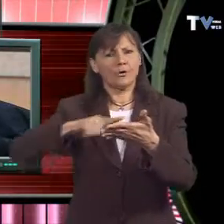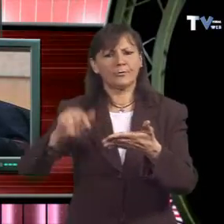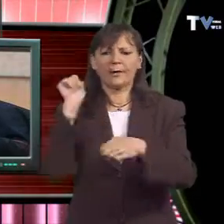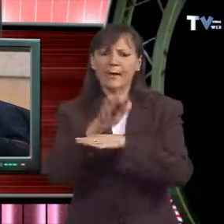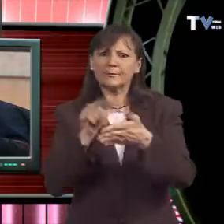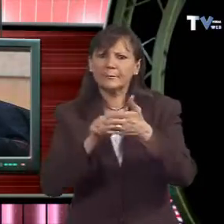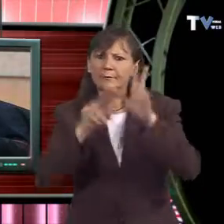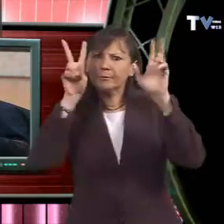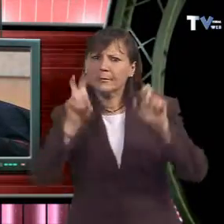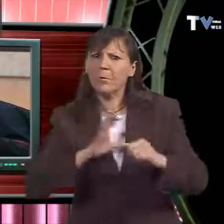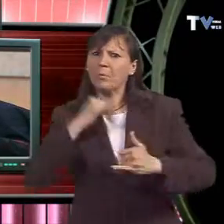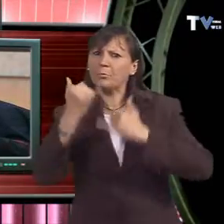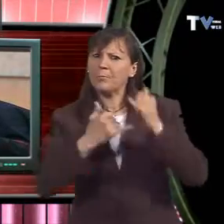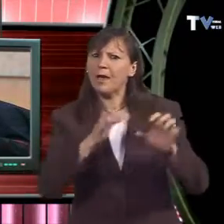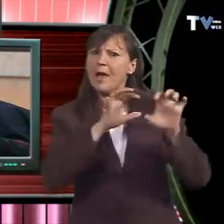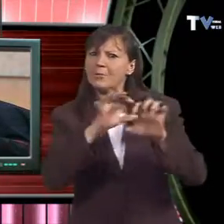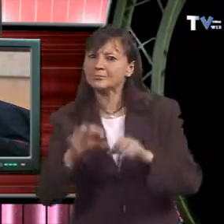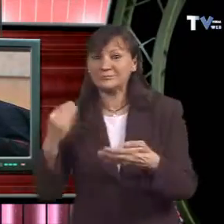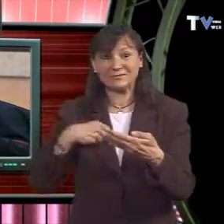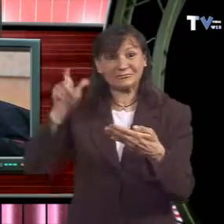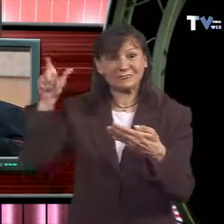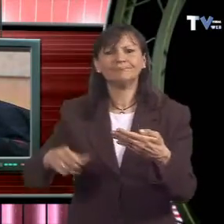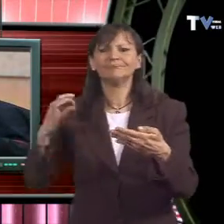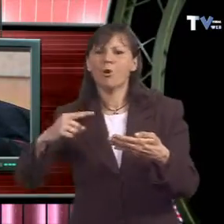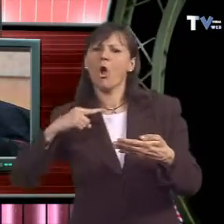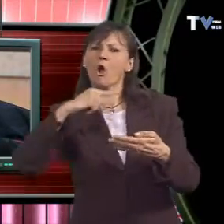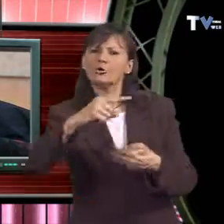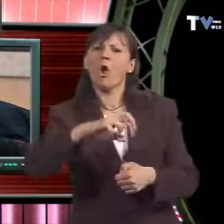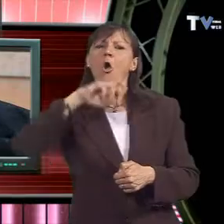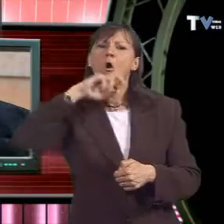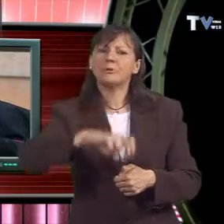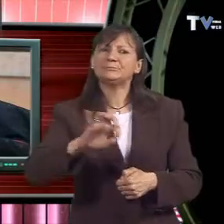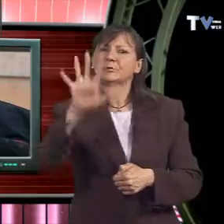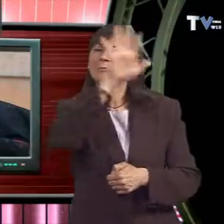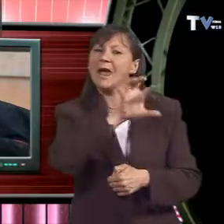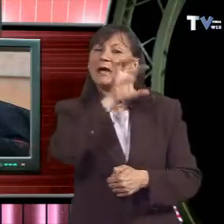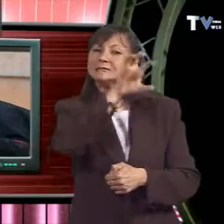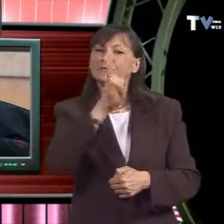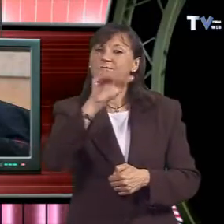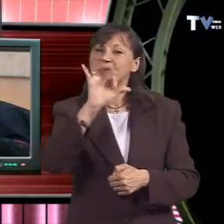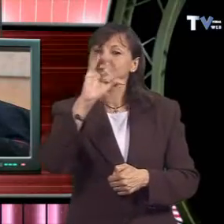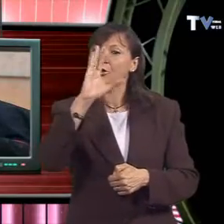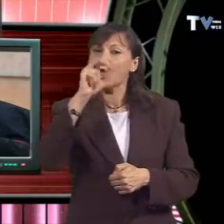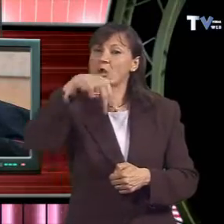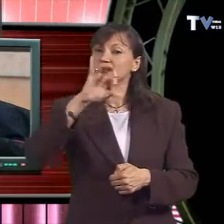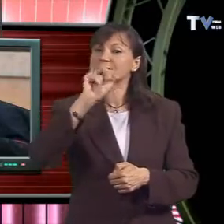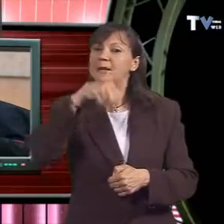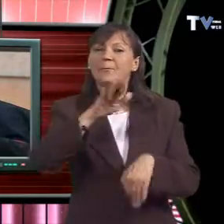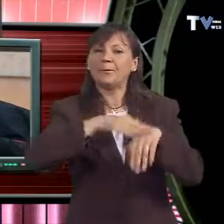explica el diari Nord-America. Només vull viure el temps que em queda la dignitat